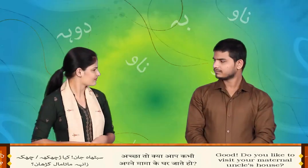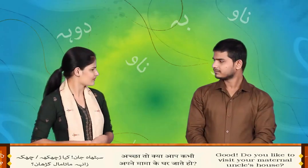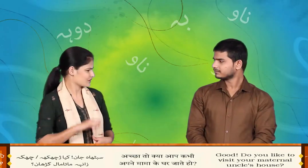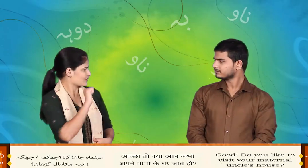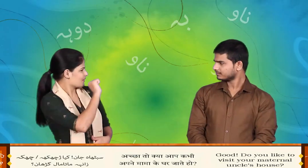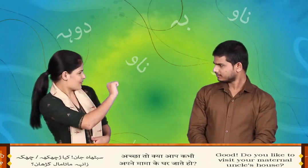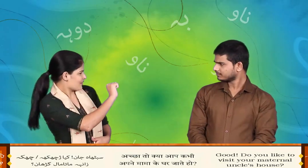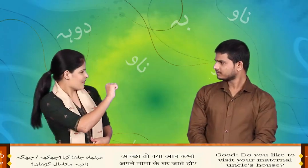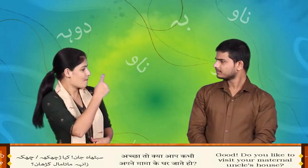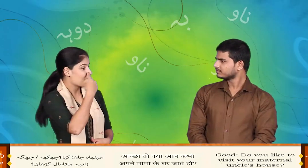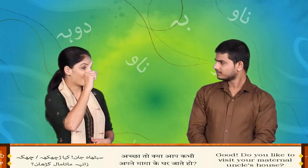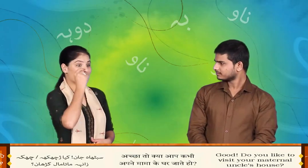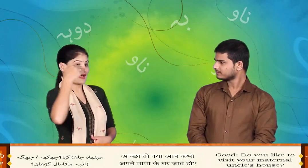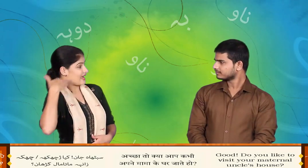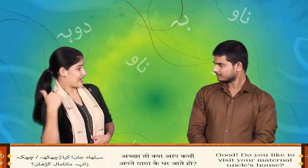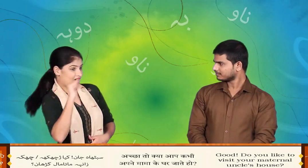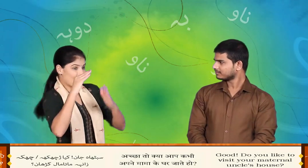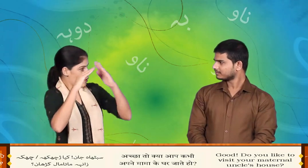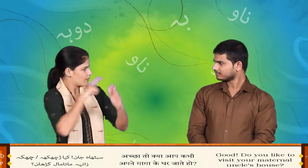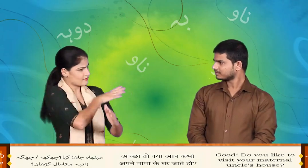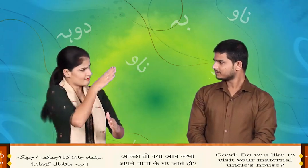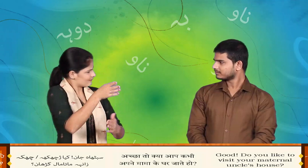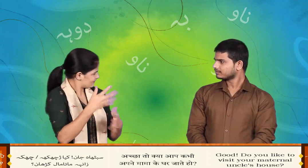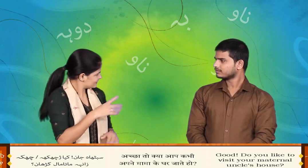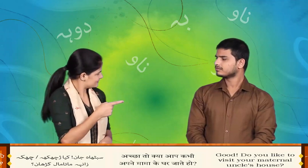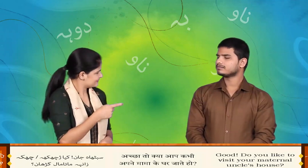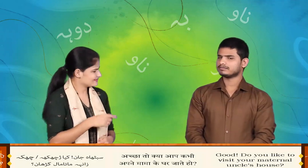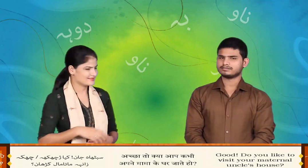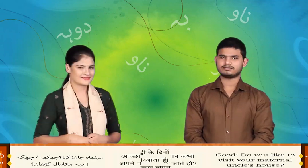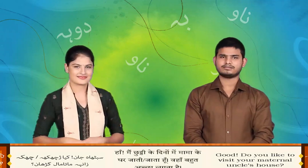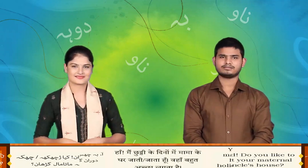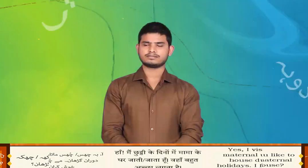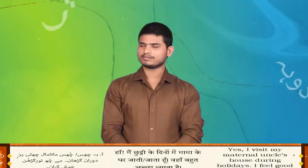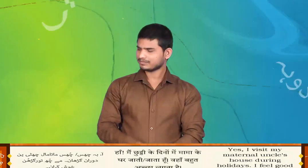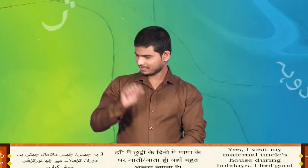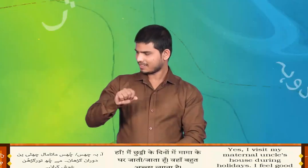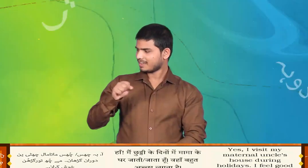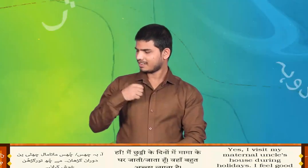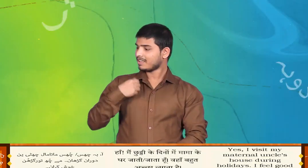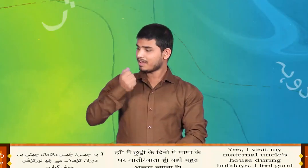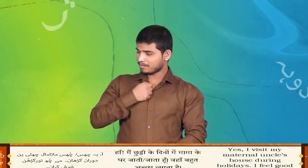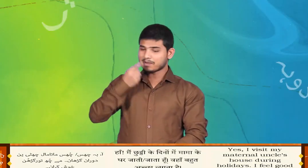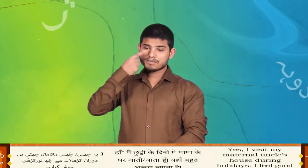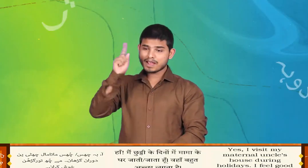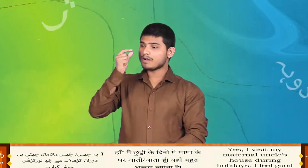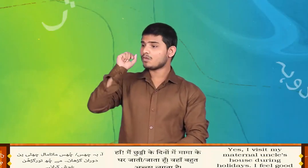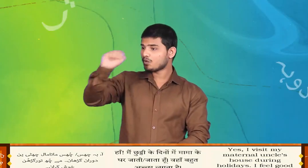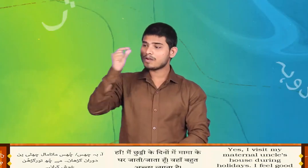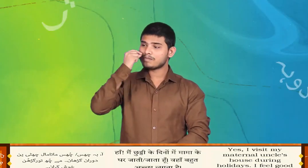सठा जान, क्या च छुखा मातामाल गचान? आ, बुच्छ उस मातामाल चुटियन